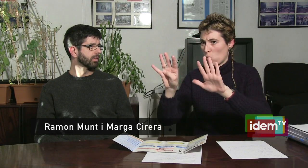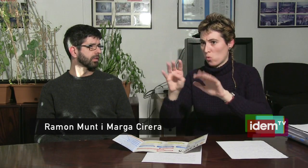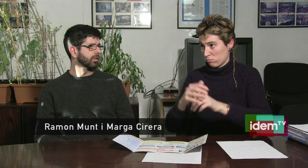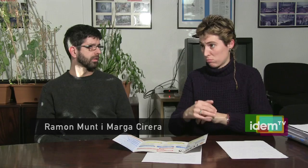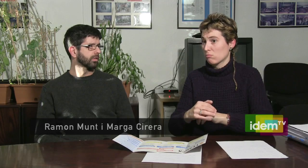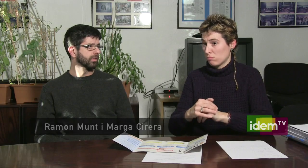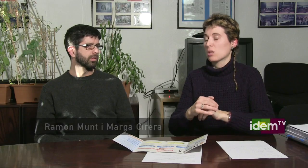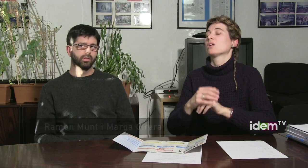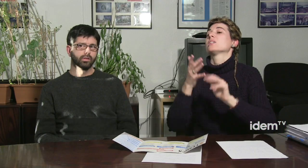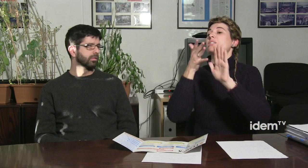1979